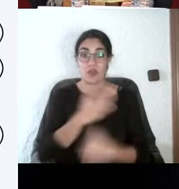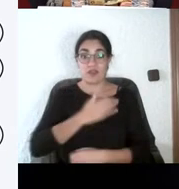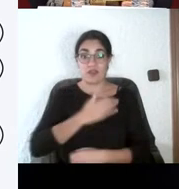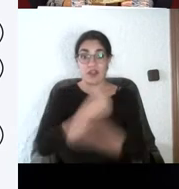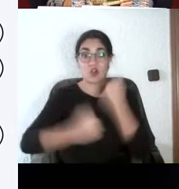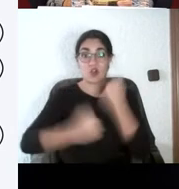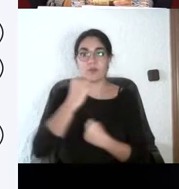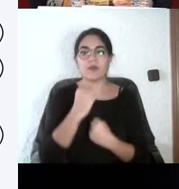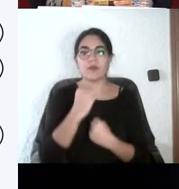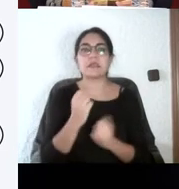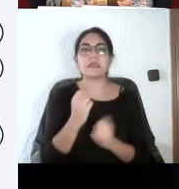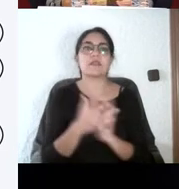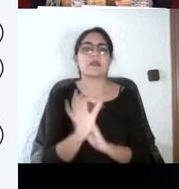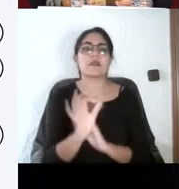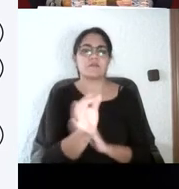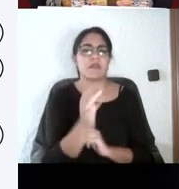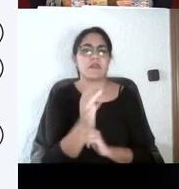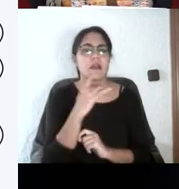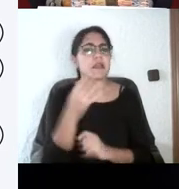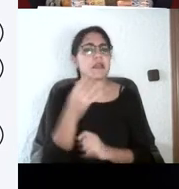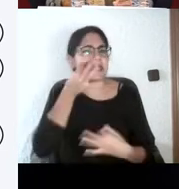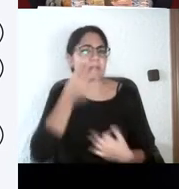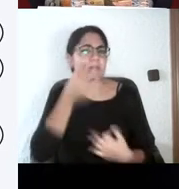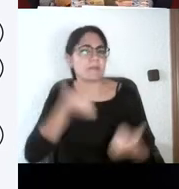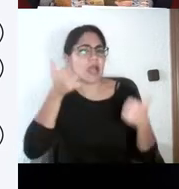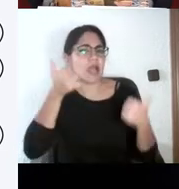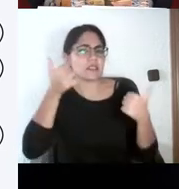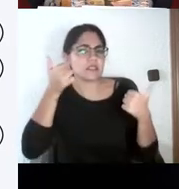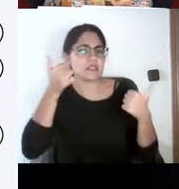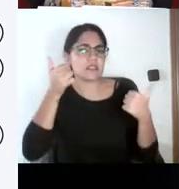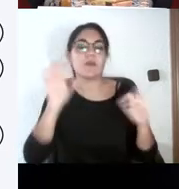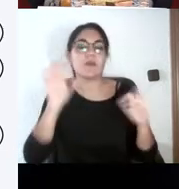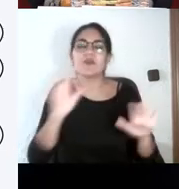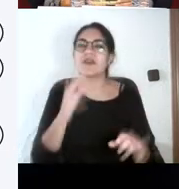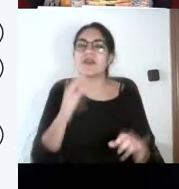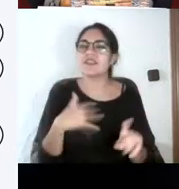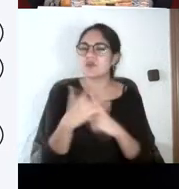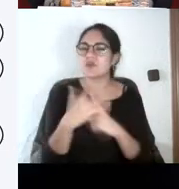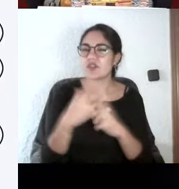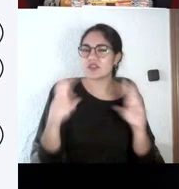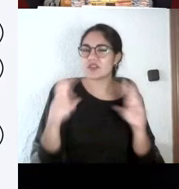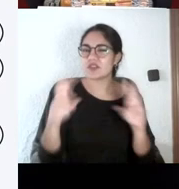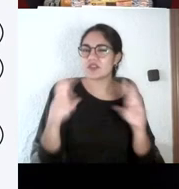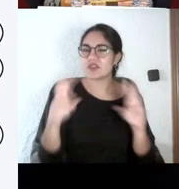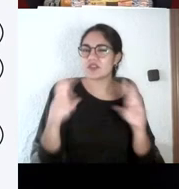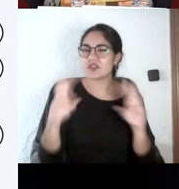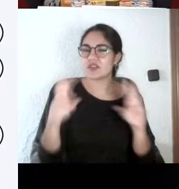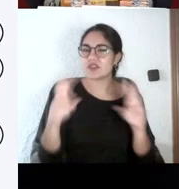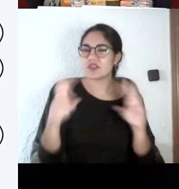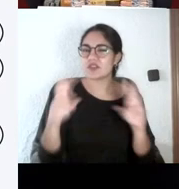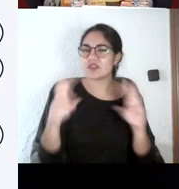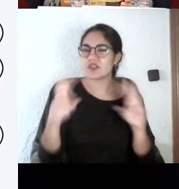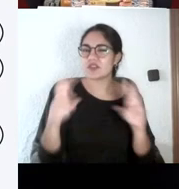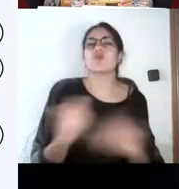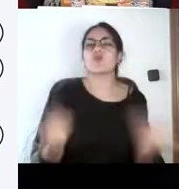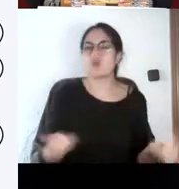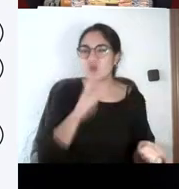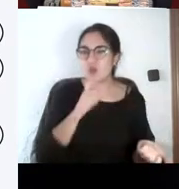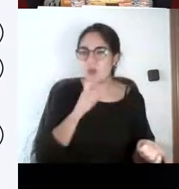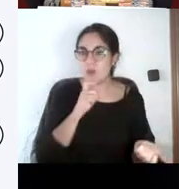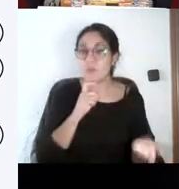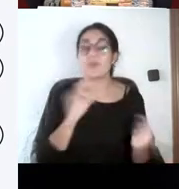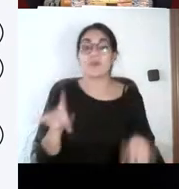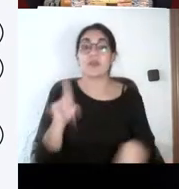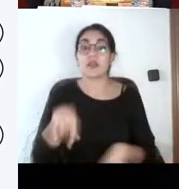más real. Pero, ¿y qué pasa con el conocimiento y el conocimiento individual? Como decía Pedro, yo creo que es muy